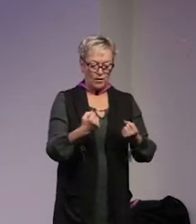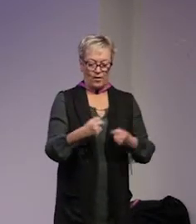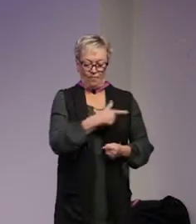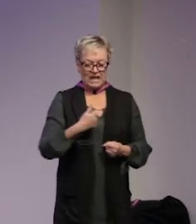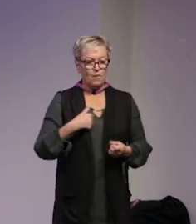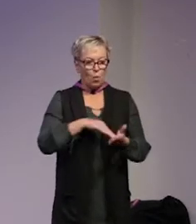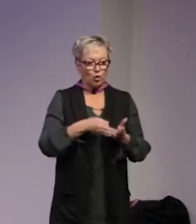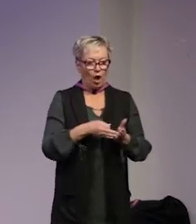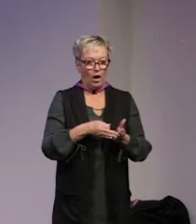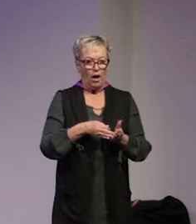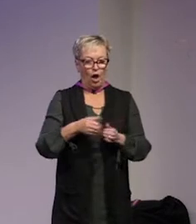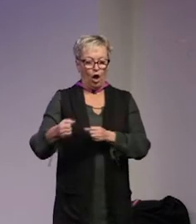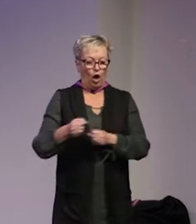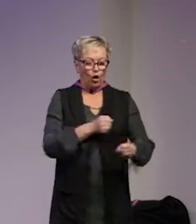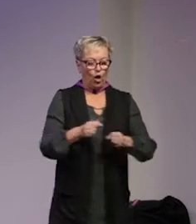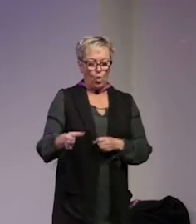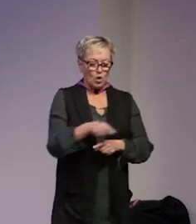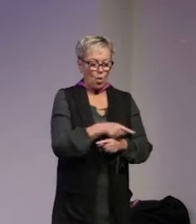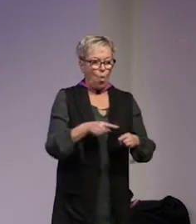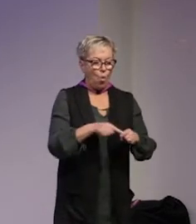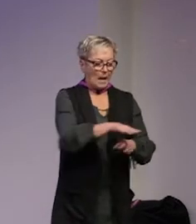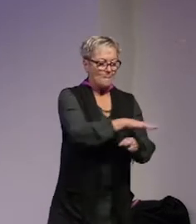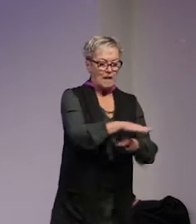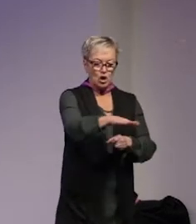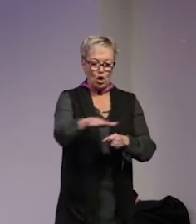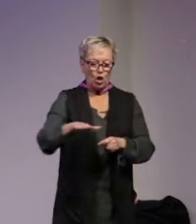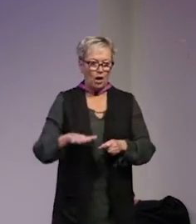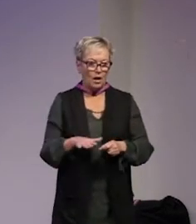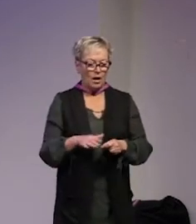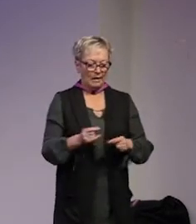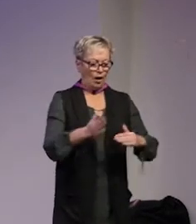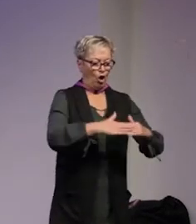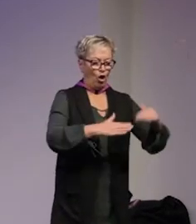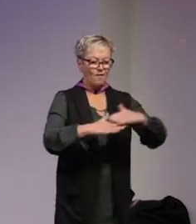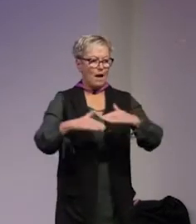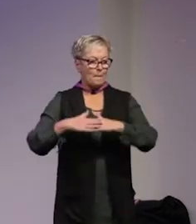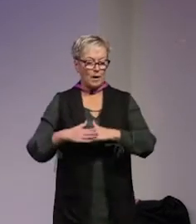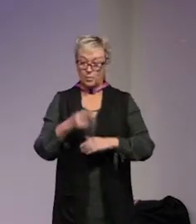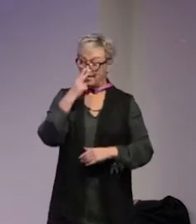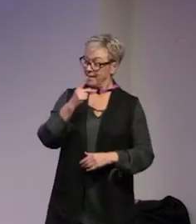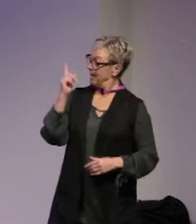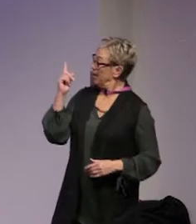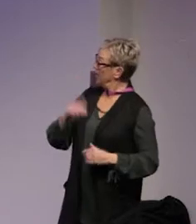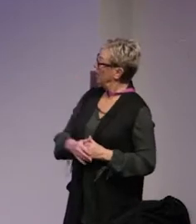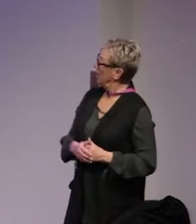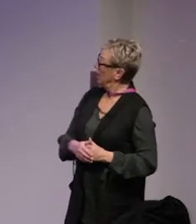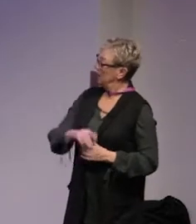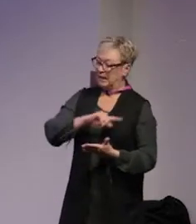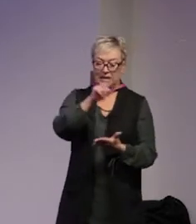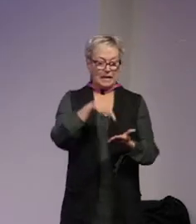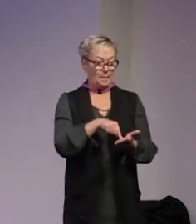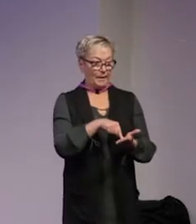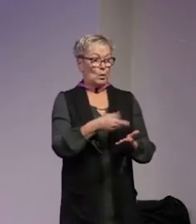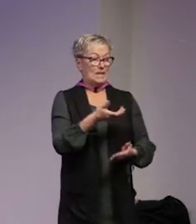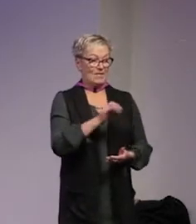projekt röra oss mellan olika miljöer och förstå de miljöerna som delvis är lite överlappande som ni ser här i centrum så sätter vi